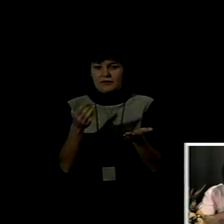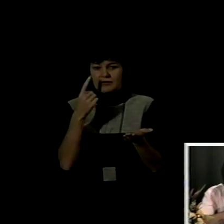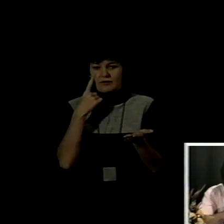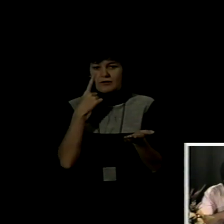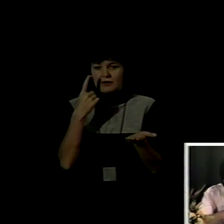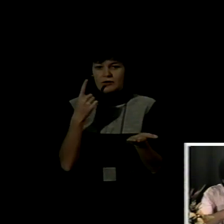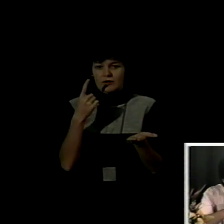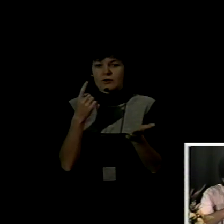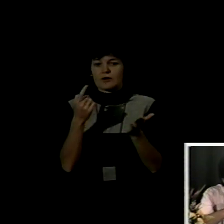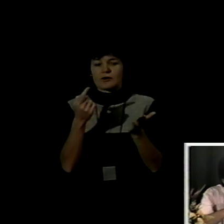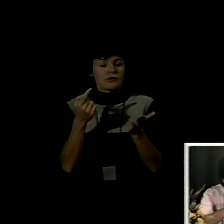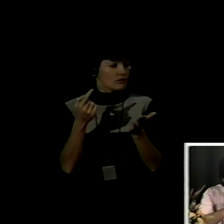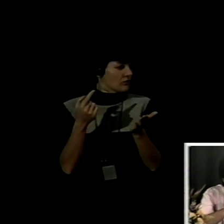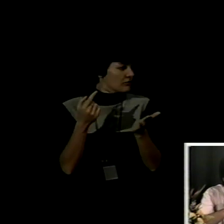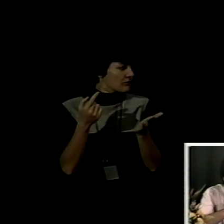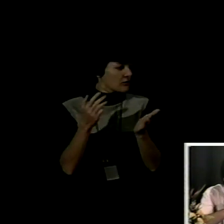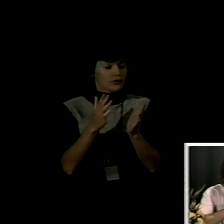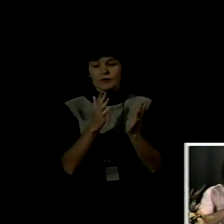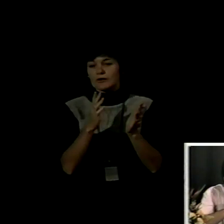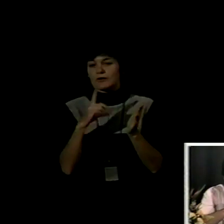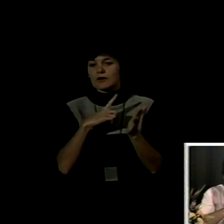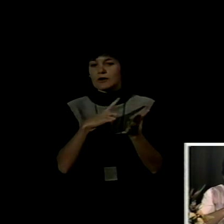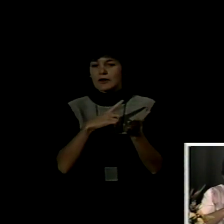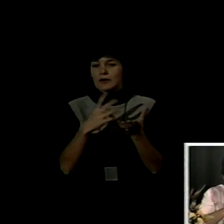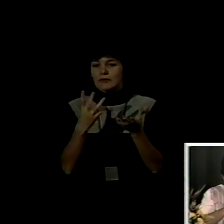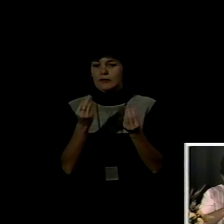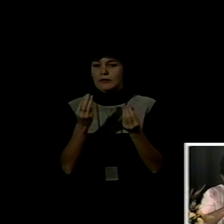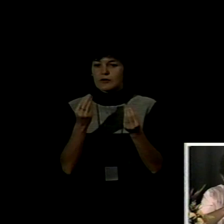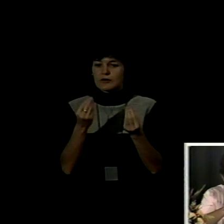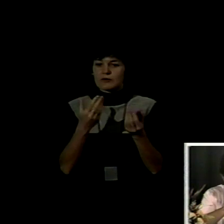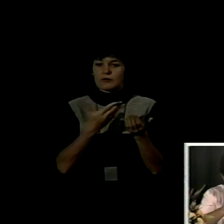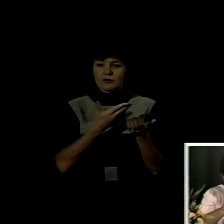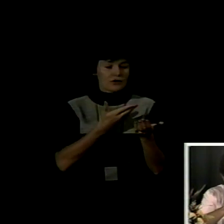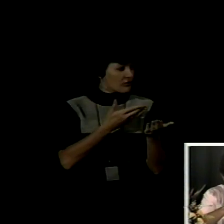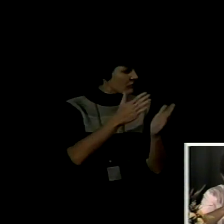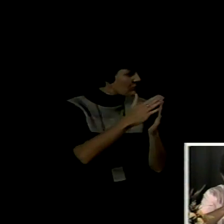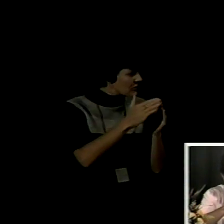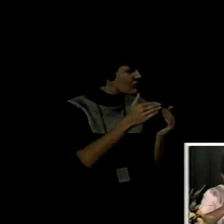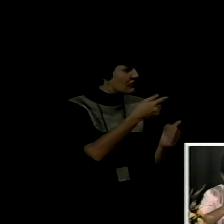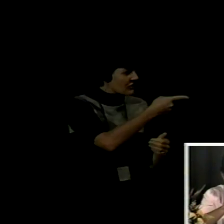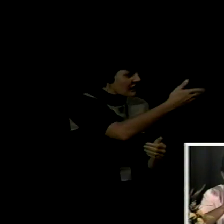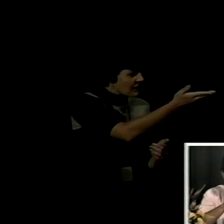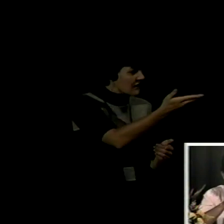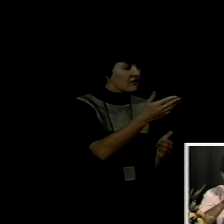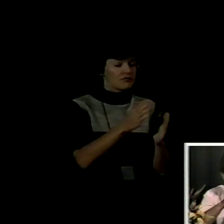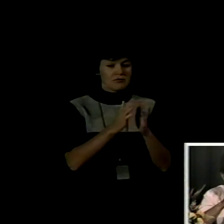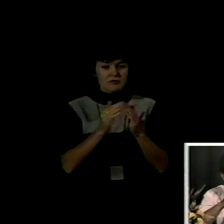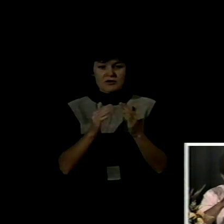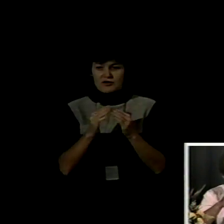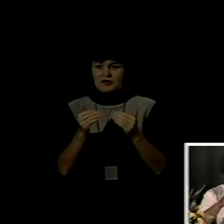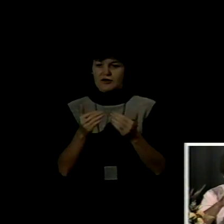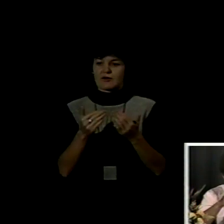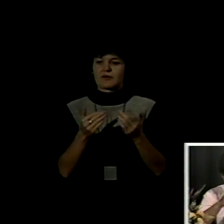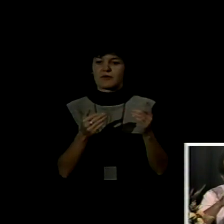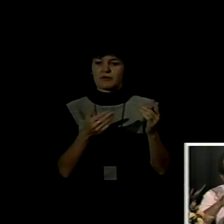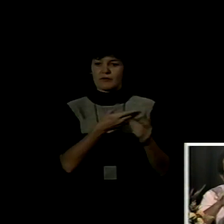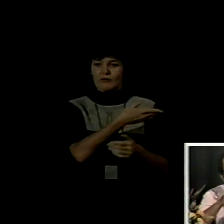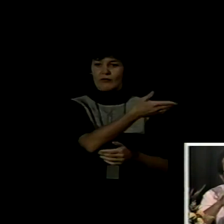cierto, me permito, en aras de la agilización del proceso,